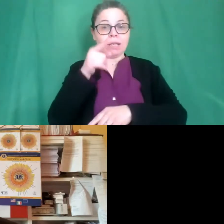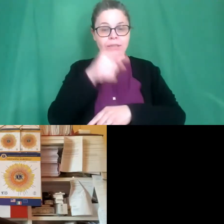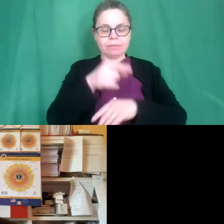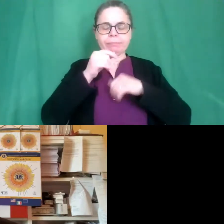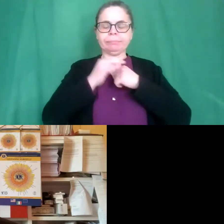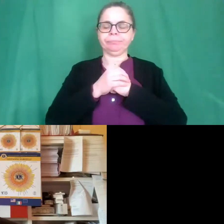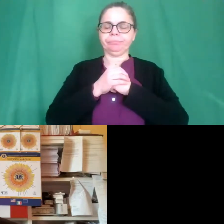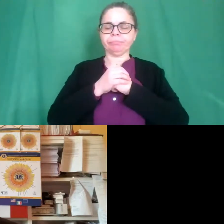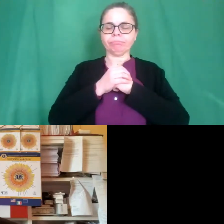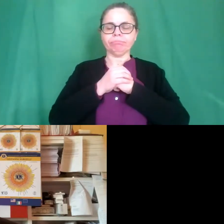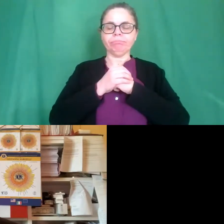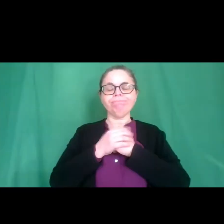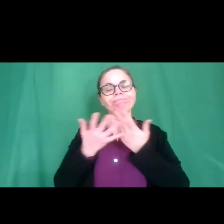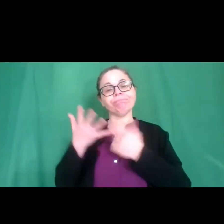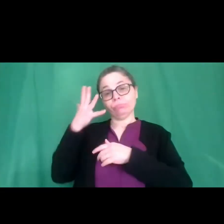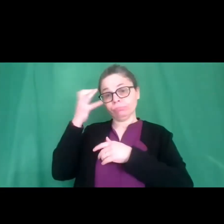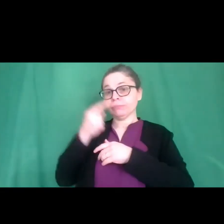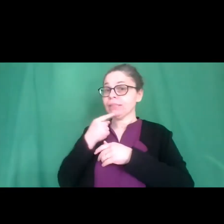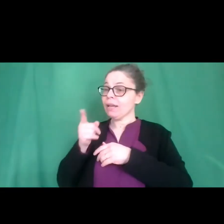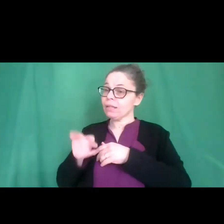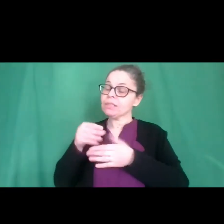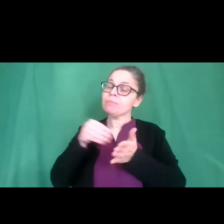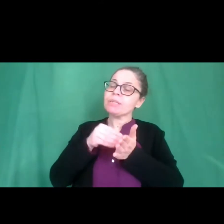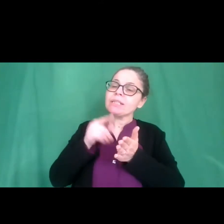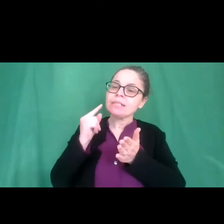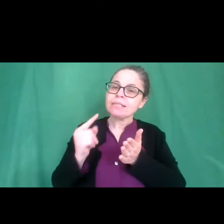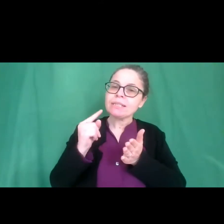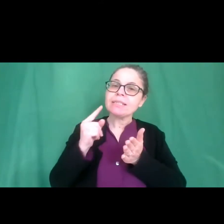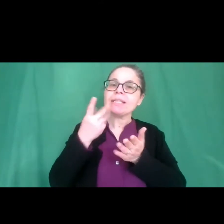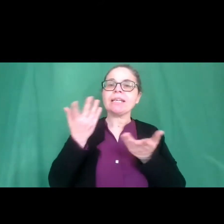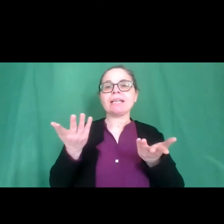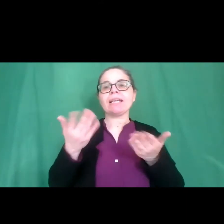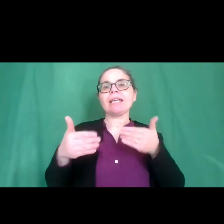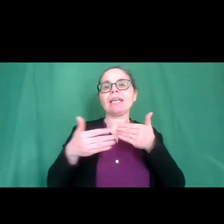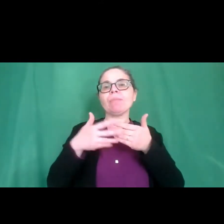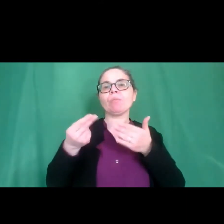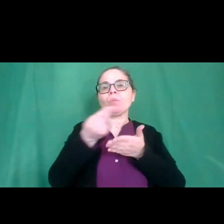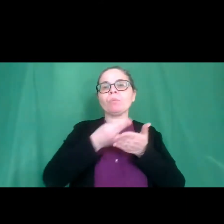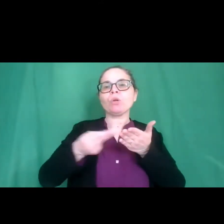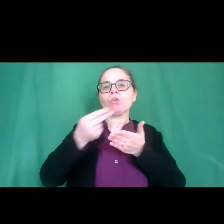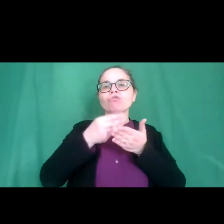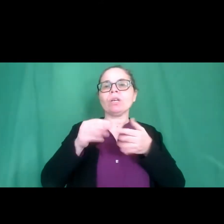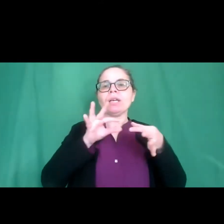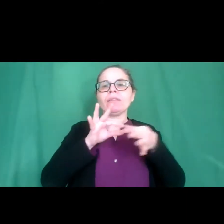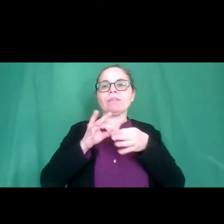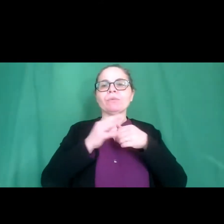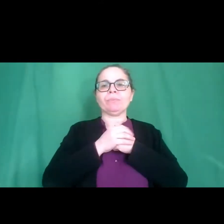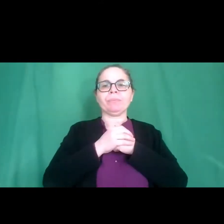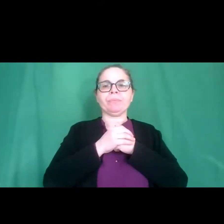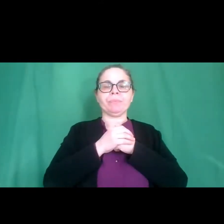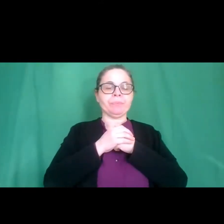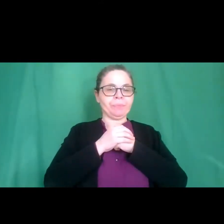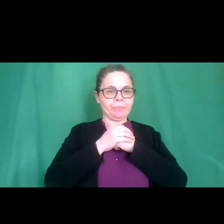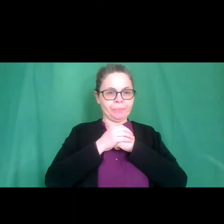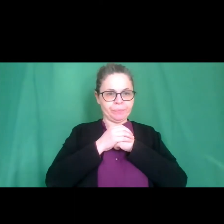Grazie governatore, grazie anche per la tua presenza e la vicinanza a questo progetto. Ehm adesso